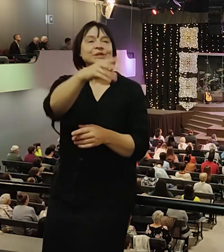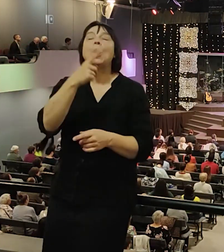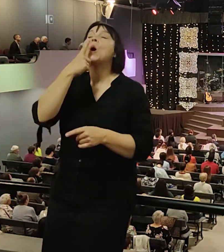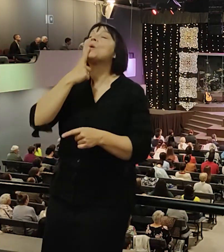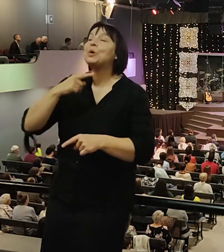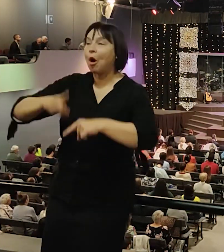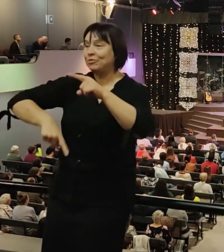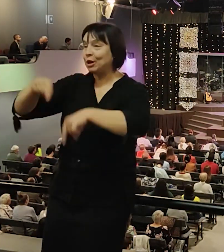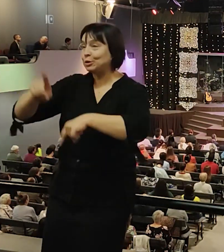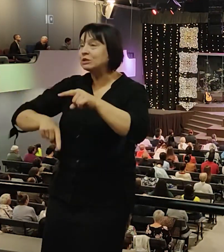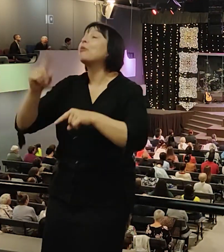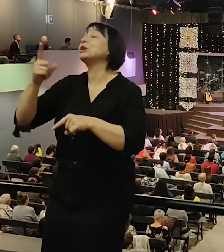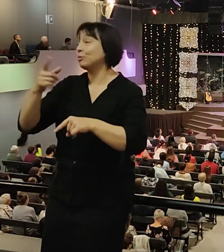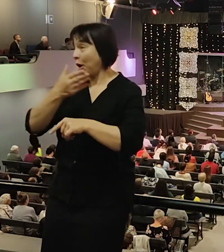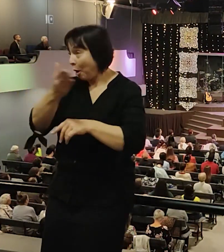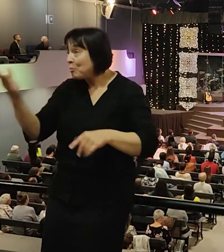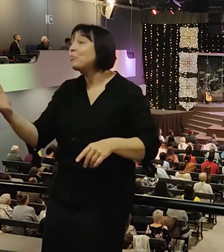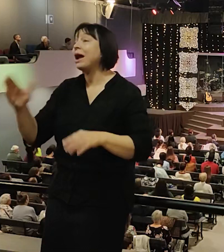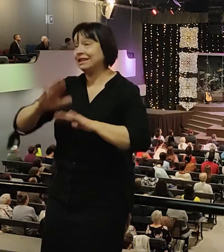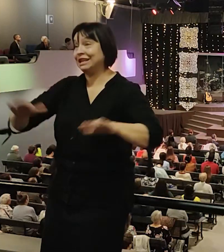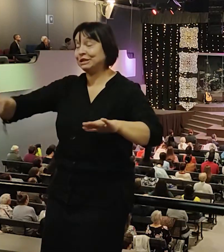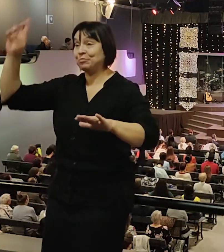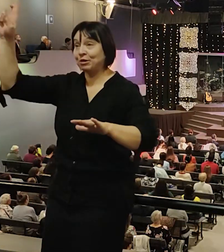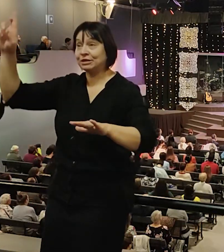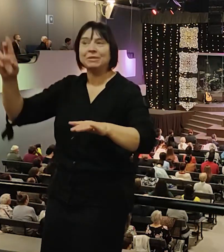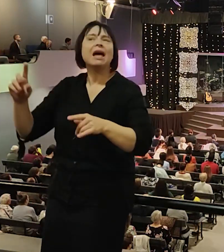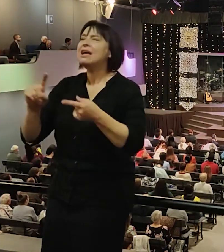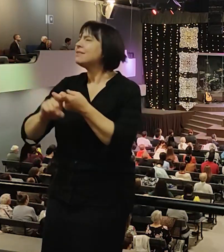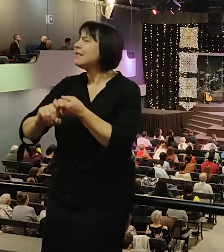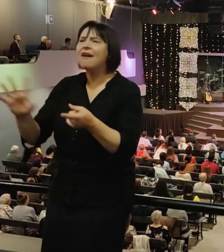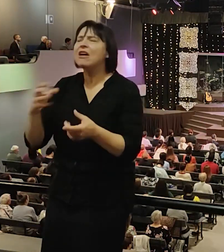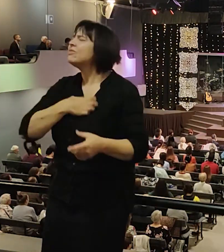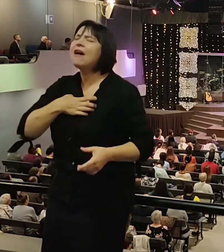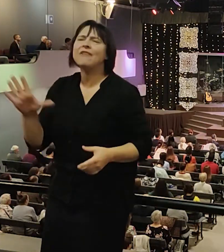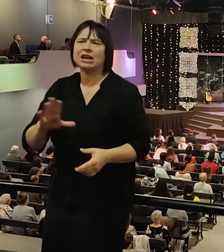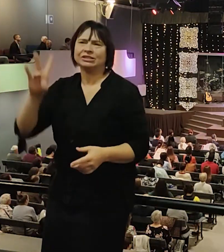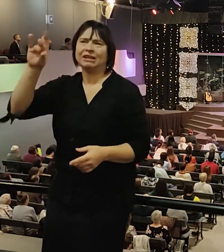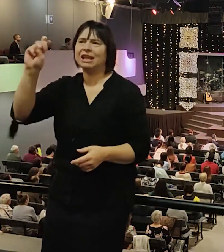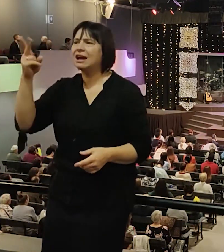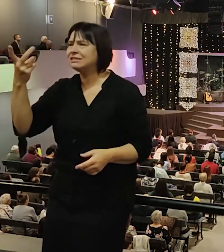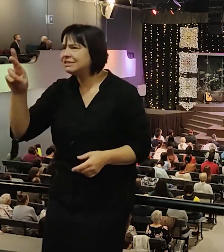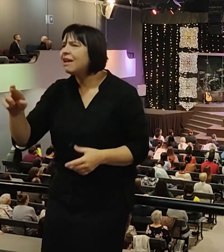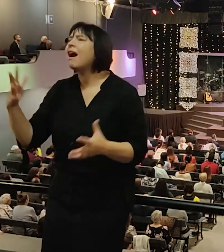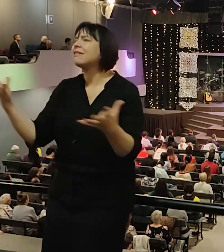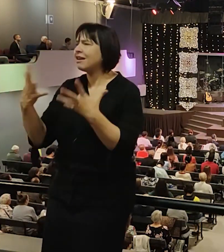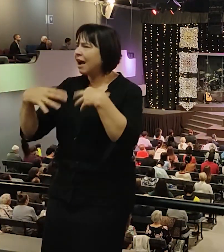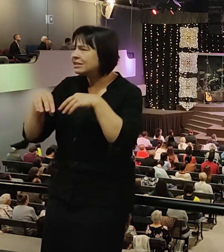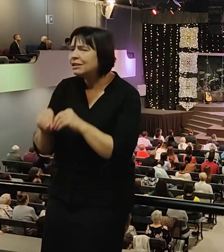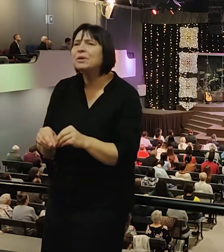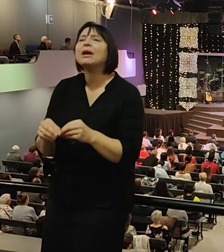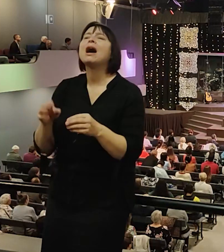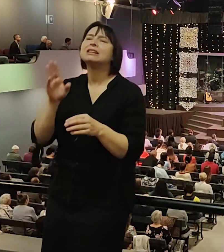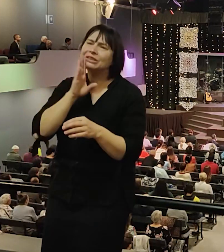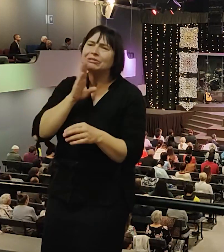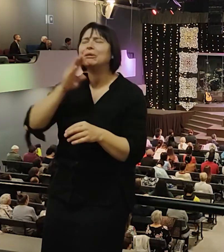дети Божьи. Мы кровные родственники. Вне зависимости от национальности, от семей, от пола. Мы